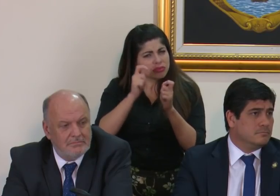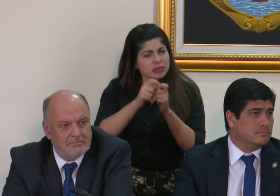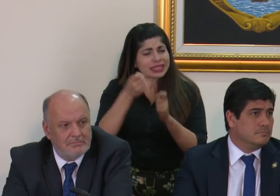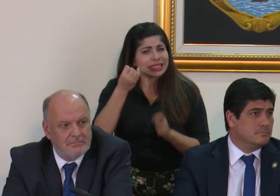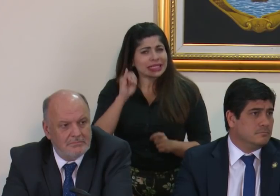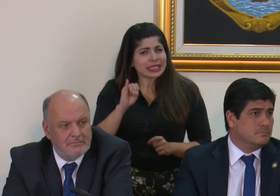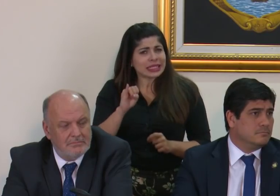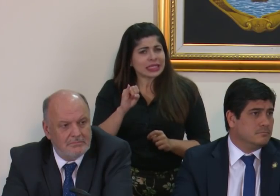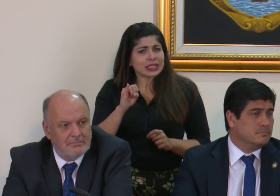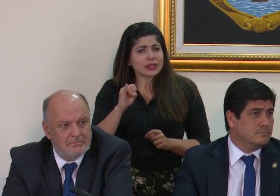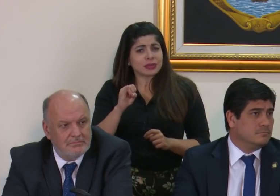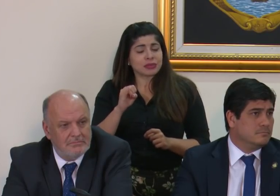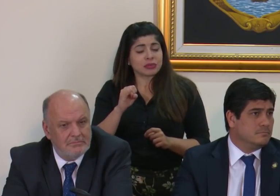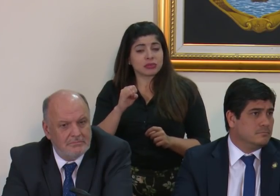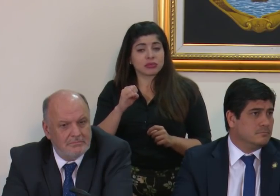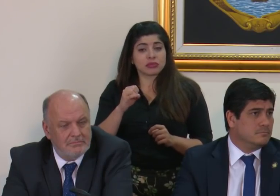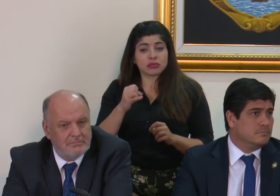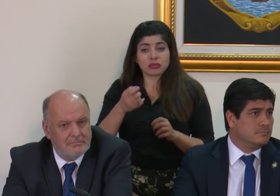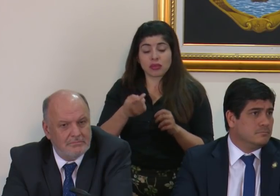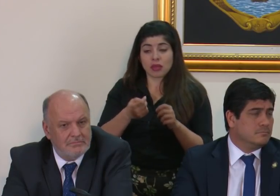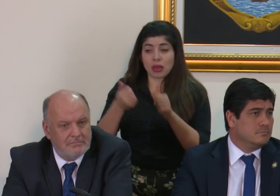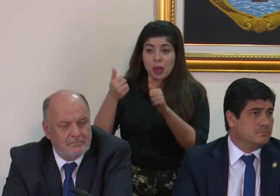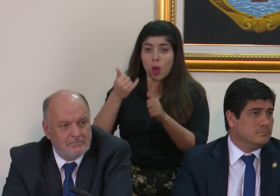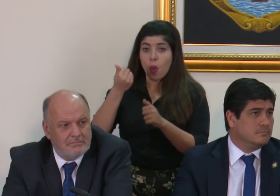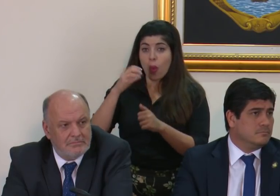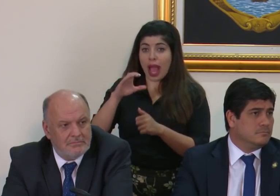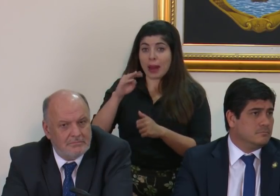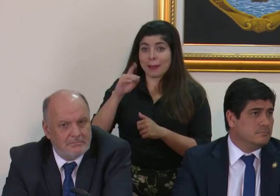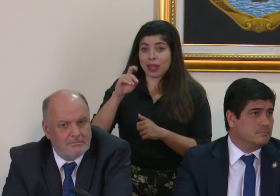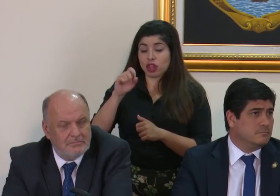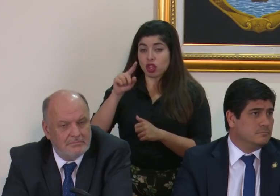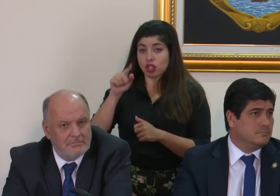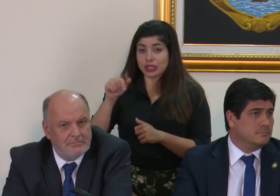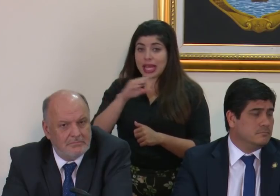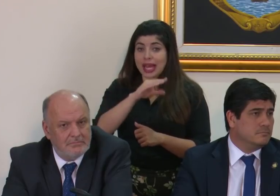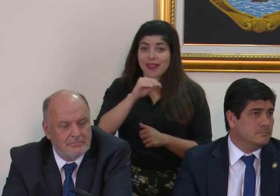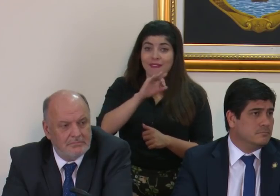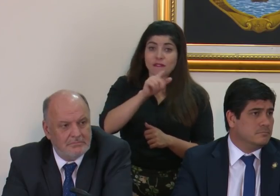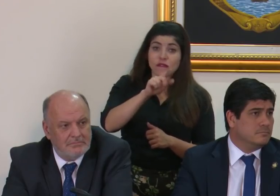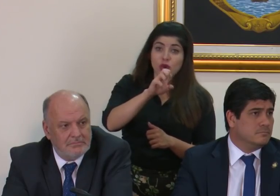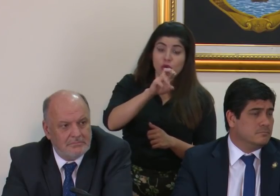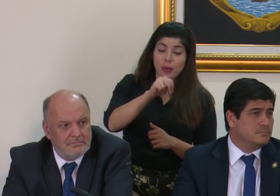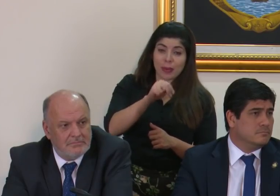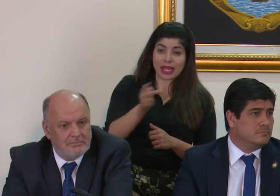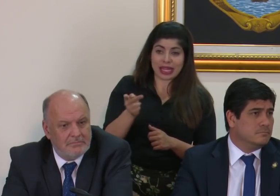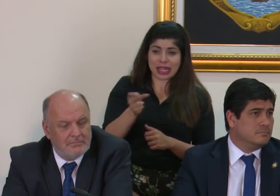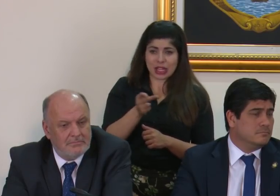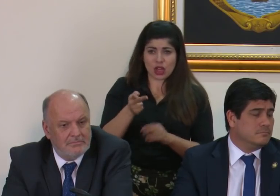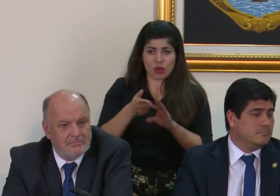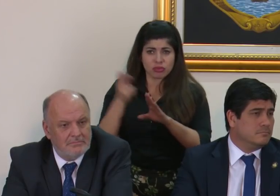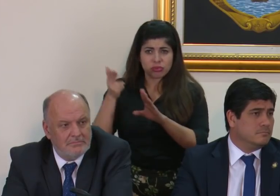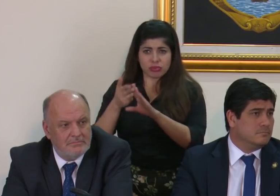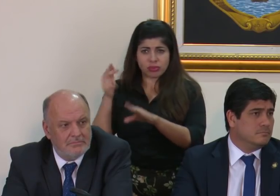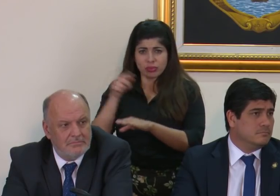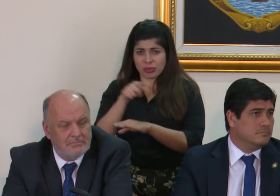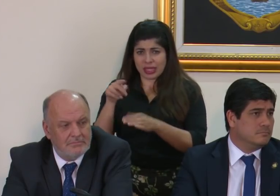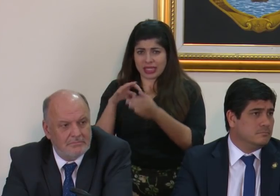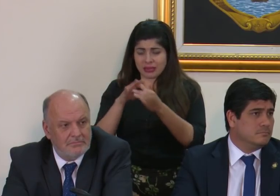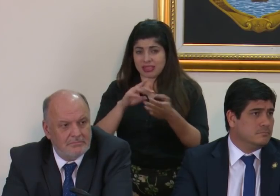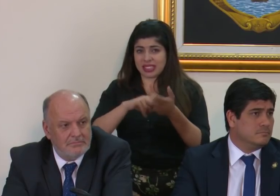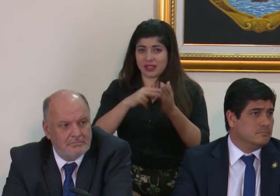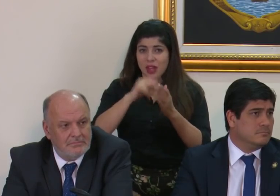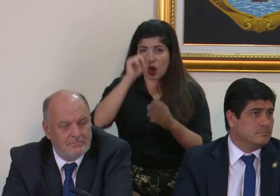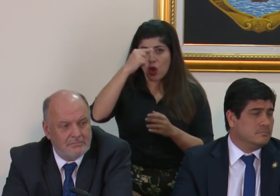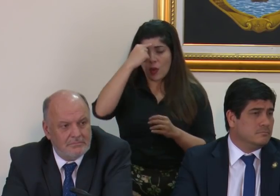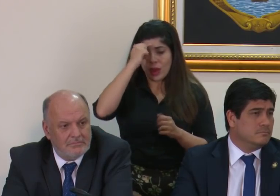si las salidas del ministro Juan Carlos Mendoza y de doña María Fulmen están directamente relacionadas a una reestructuración